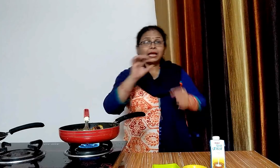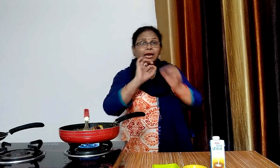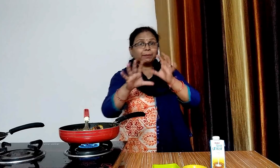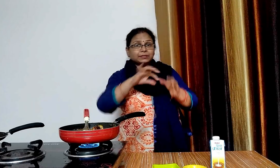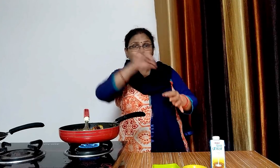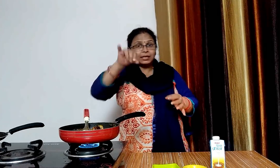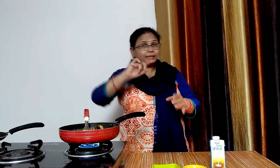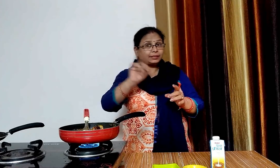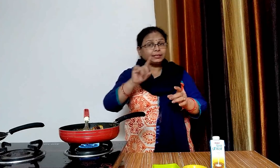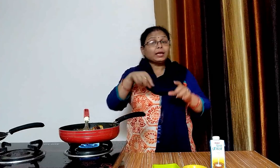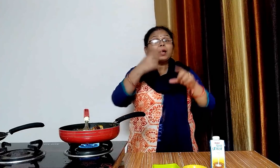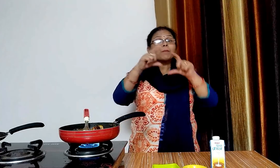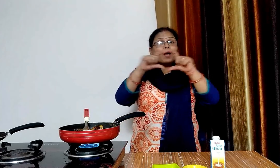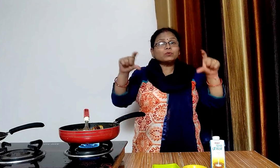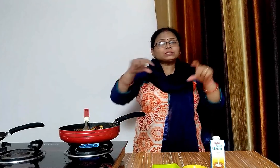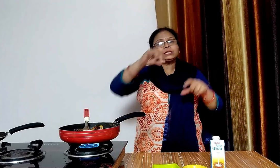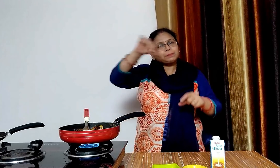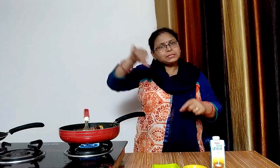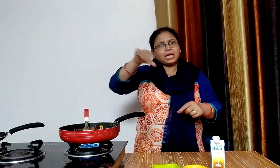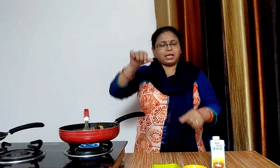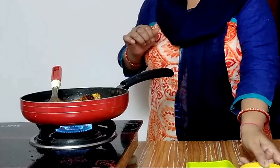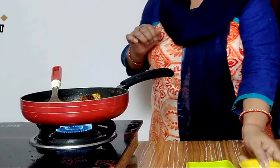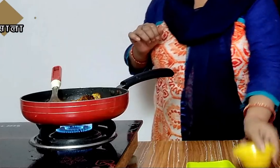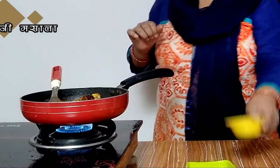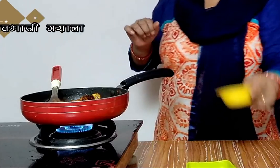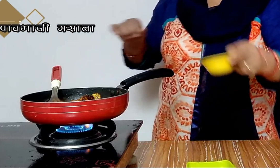इसमें आदर चमस्ट पाववाजी मसाला डालेंगे और मिला लेंगे